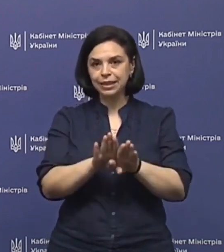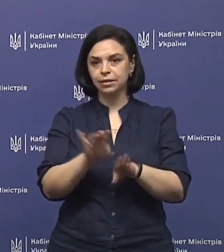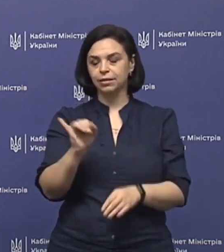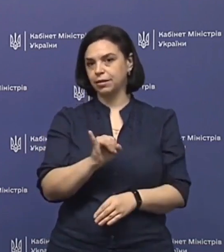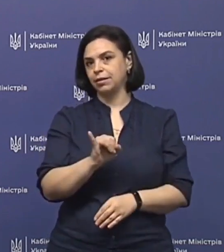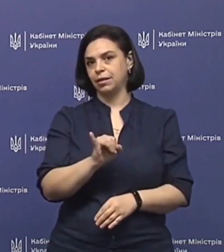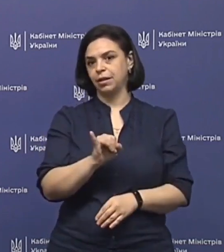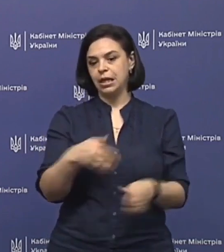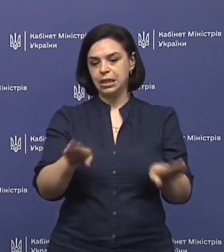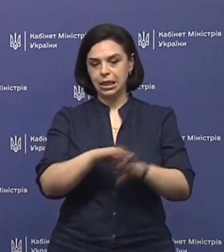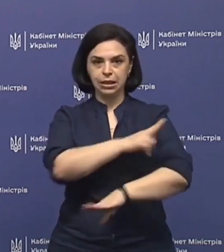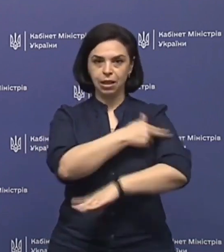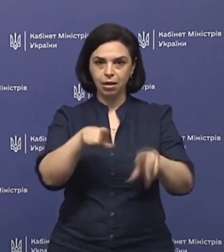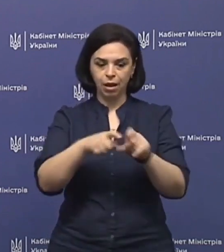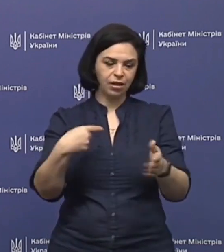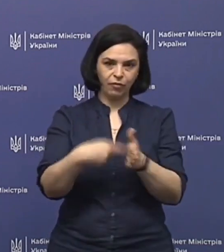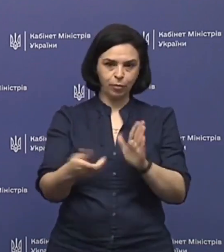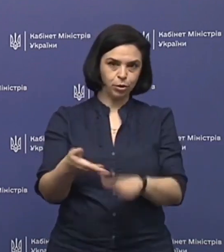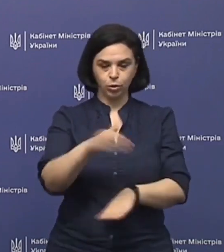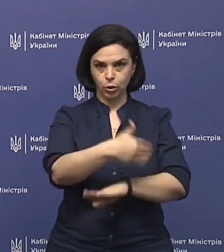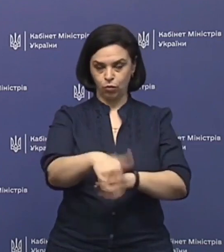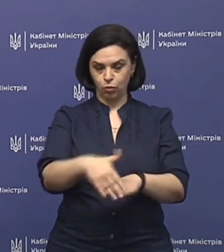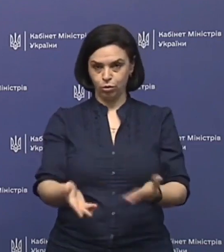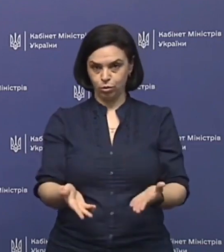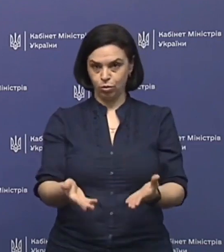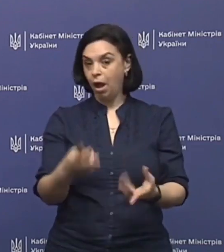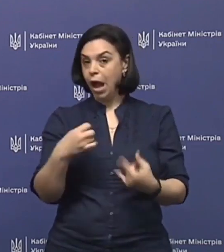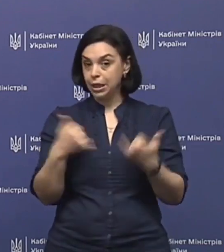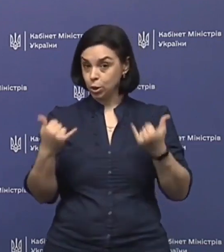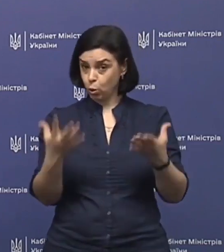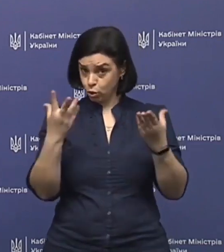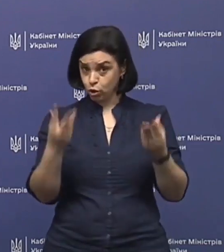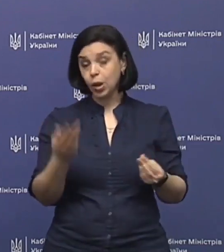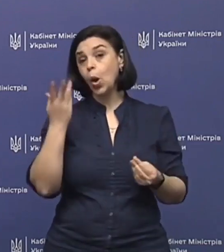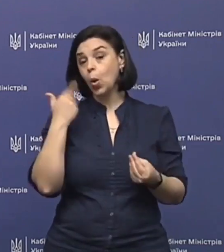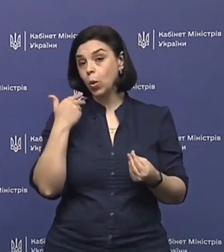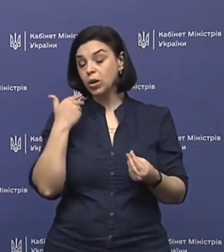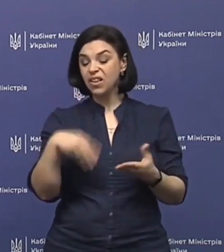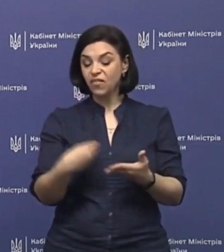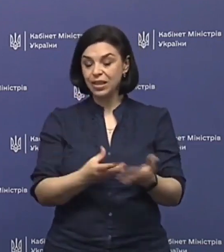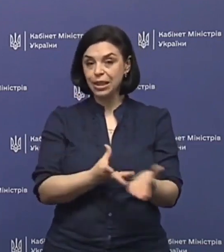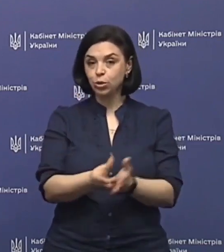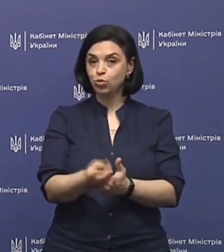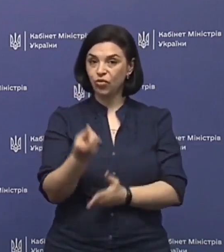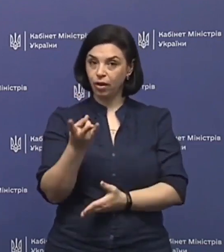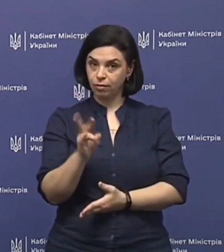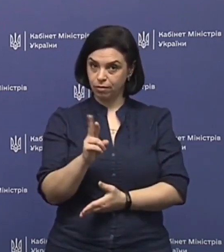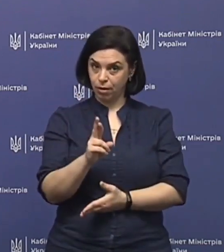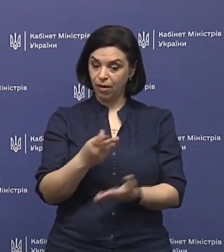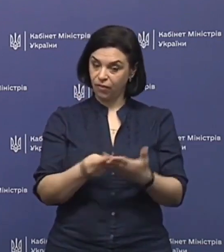лікарні і виписати на вулицю. Але на сьогоднішній день, коли фінансування